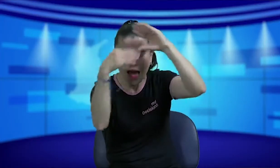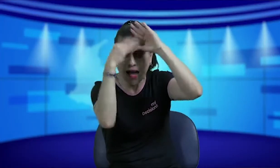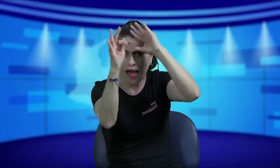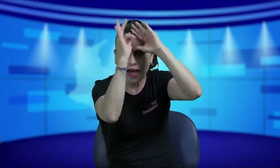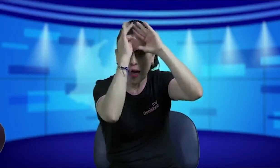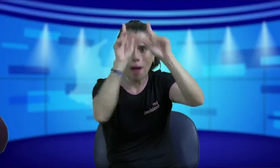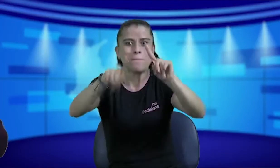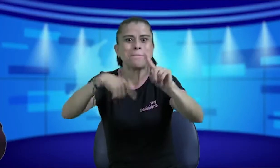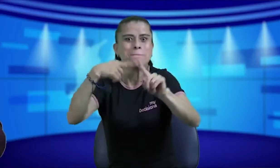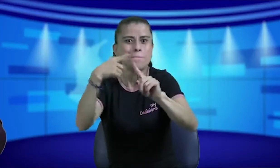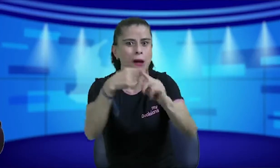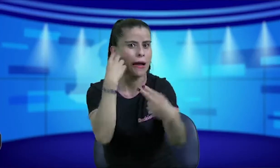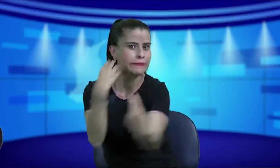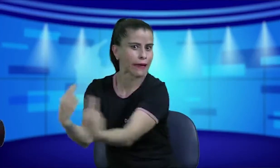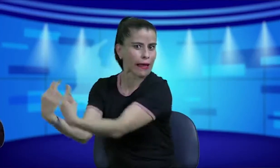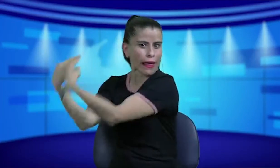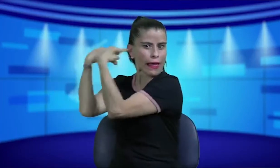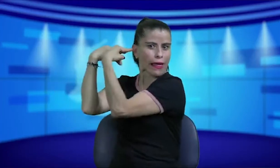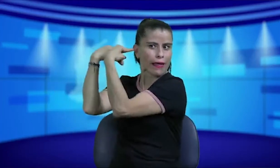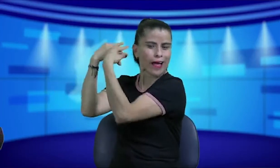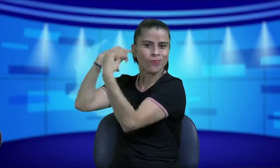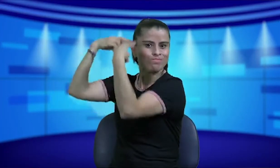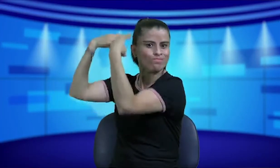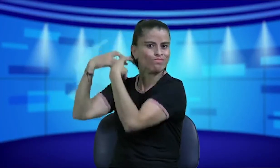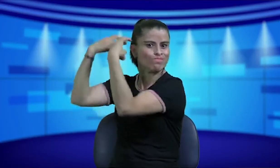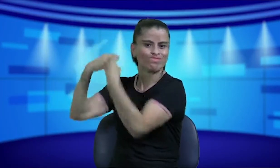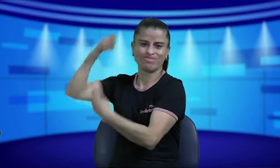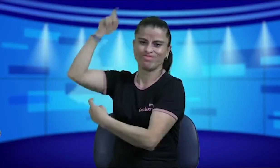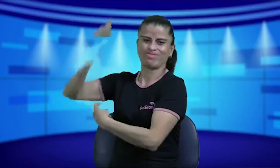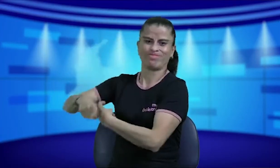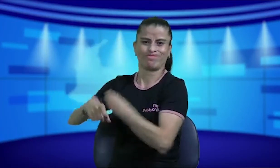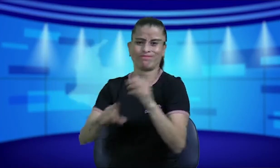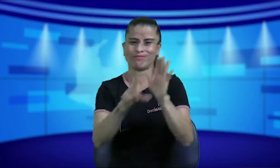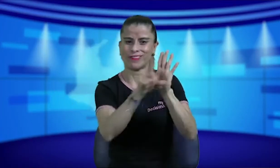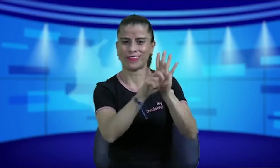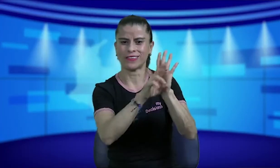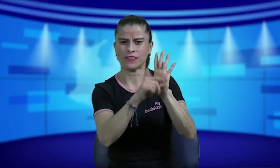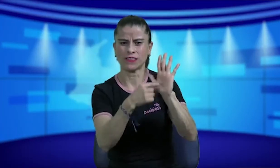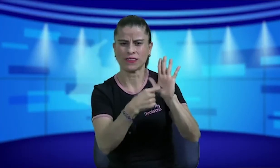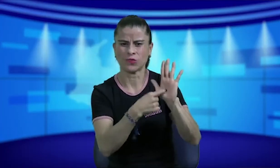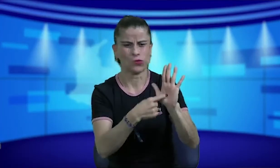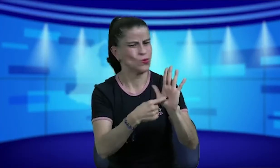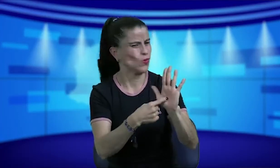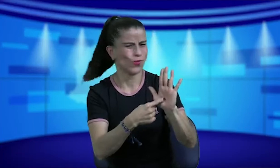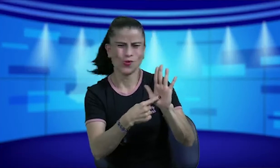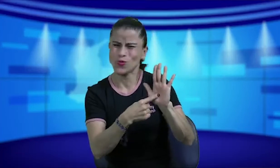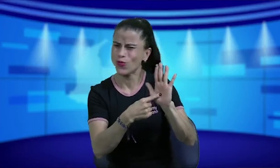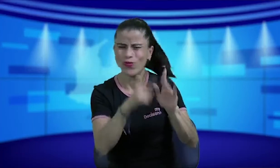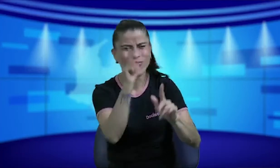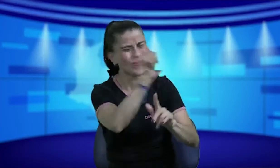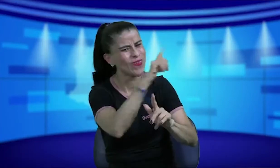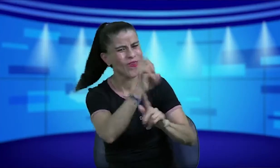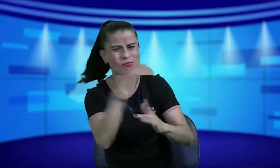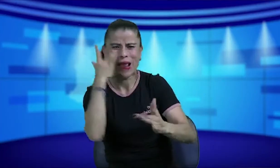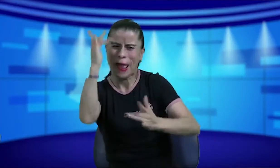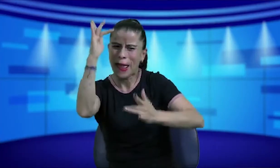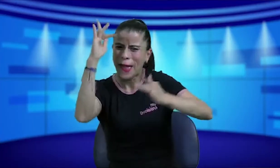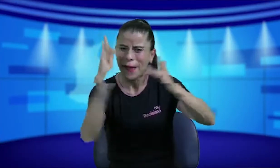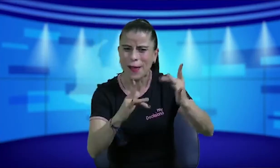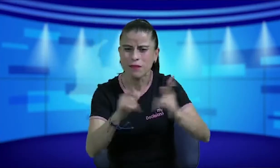clínico tenían todavía este paradigma el enfoque clínico pensando solo en la deficiencia y pues eso no es eso no es